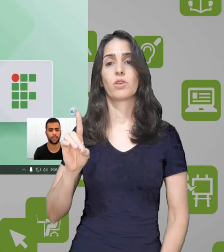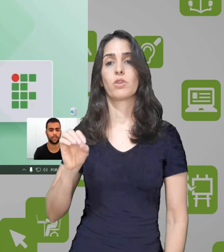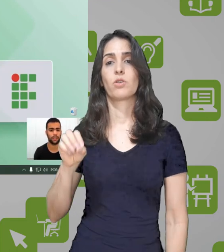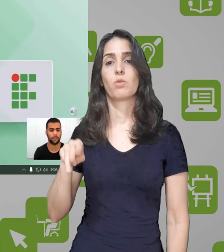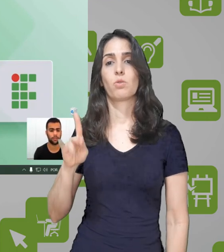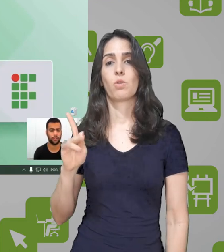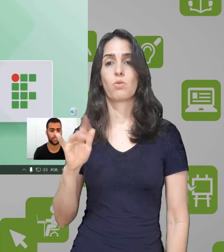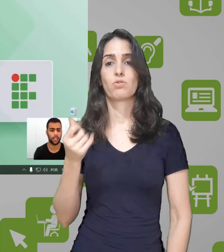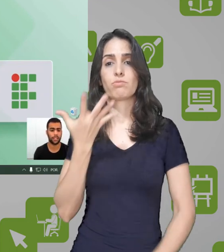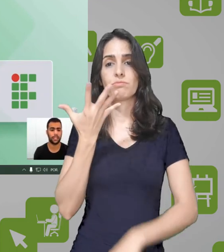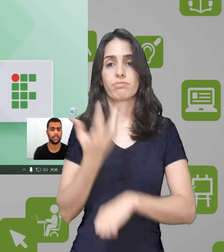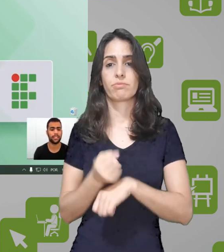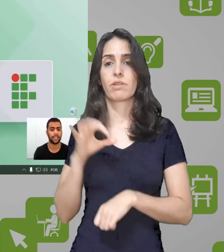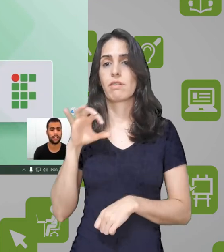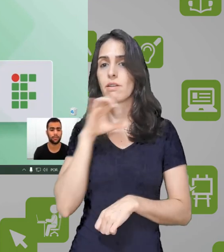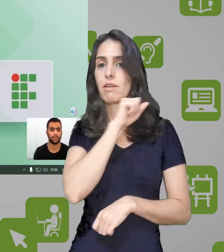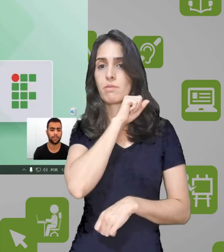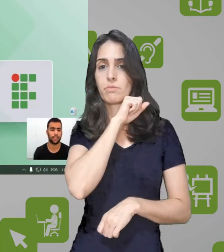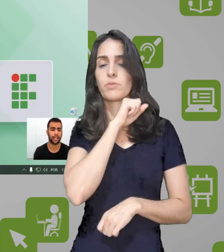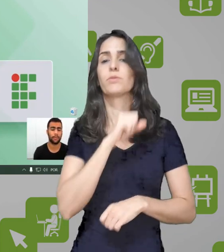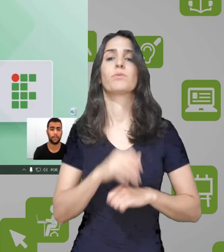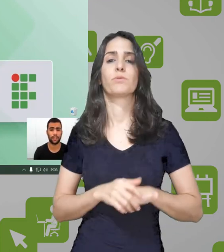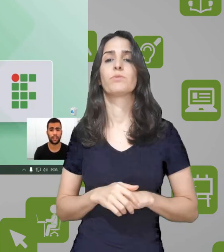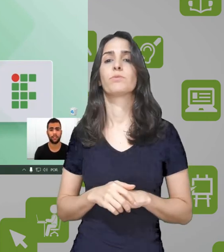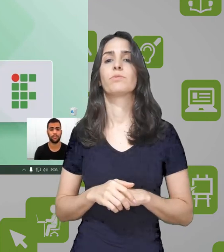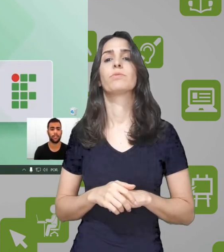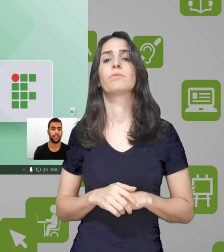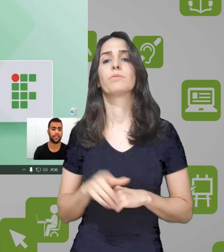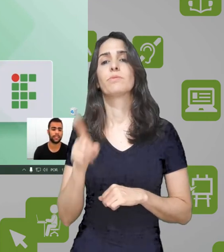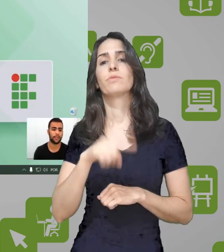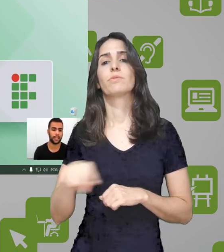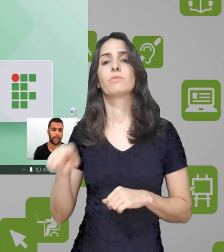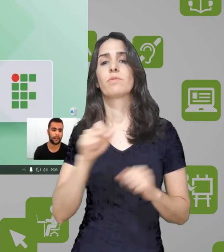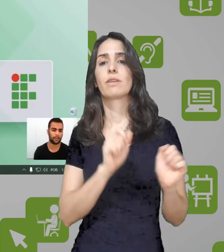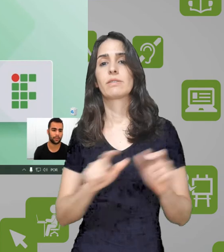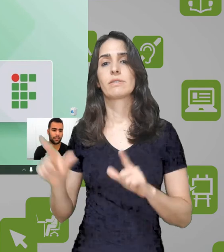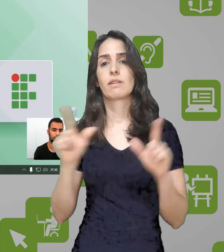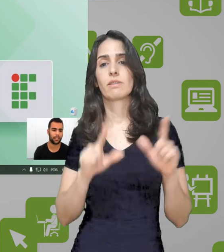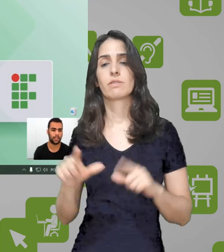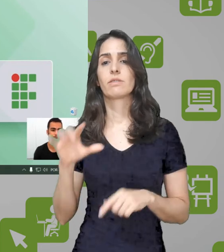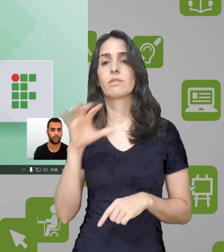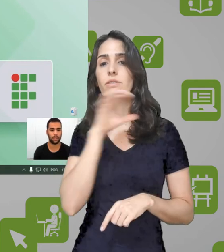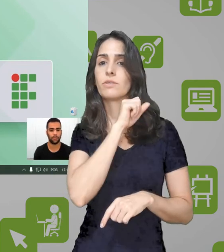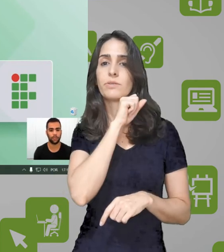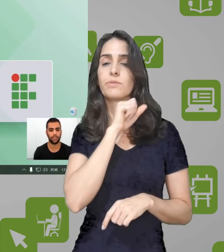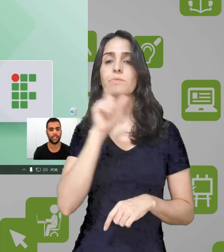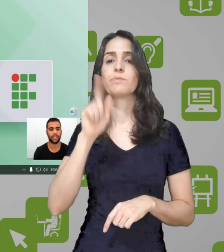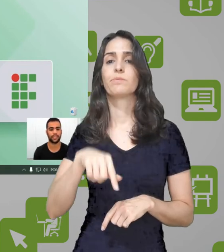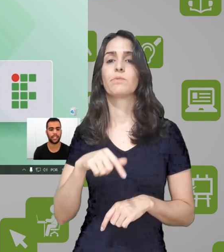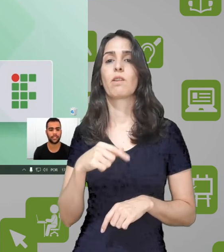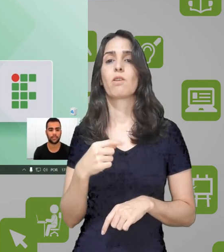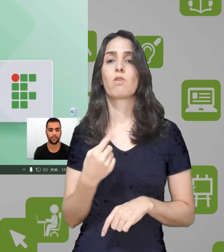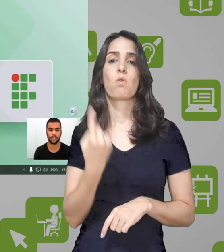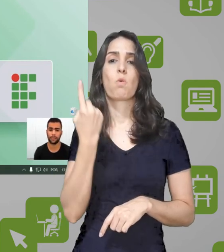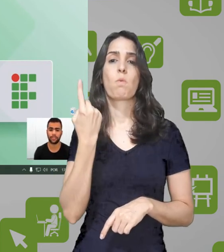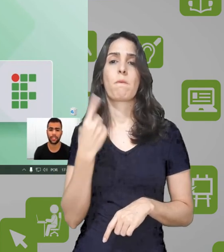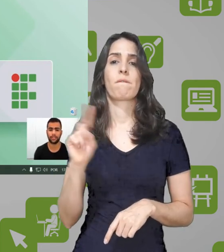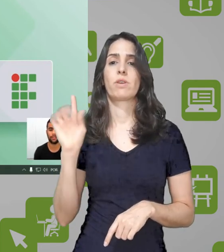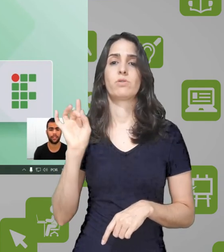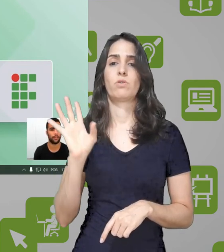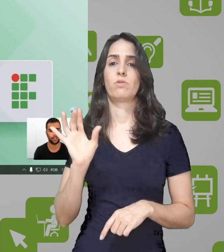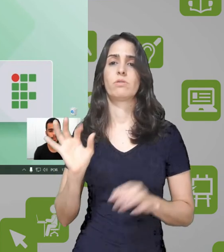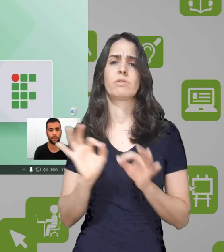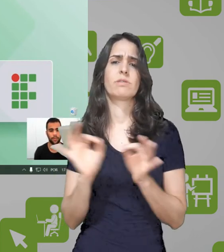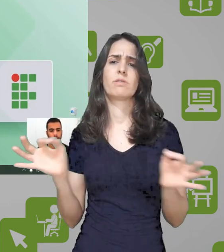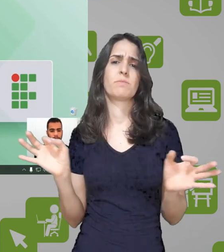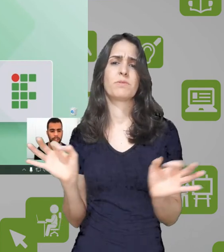clicar na opção de download e iniciar download. É bem pequeno e vai ser bem rápido aqui o download e a instalação. Esse processo